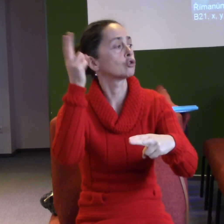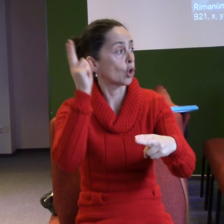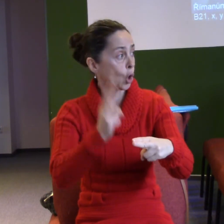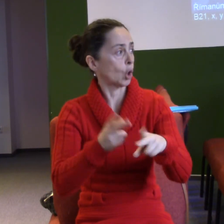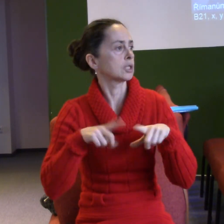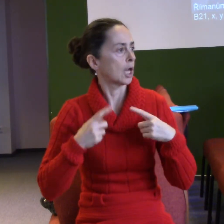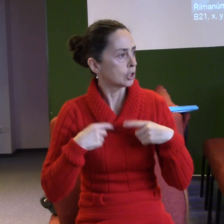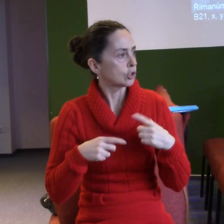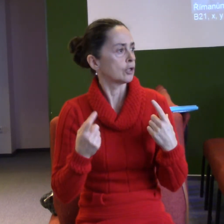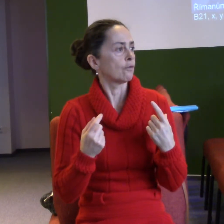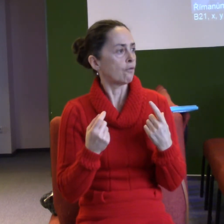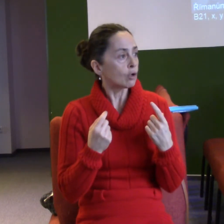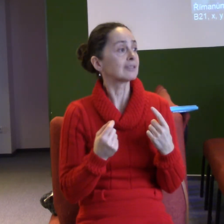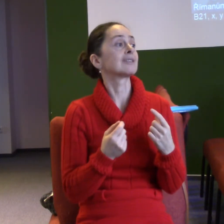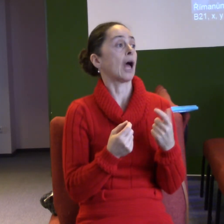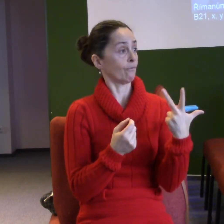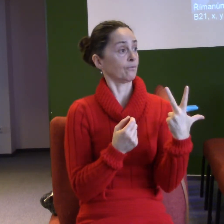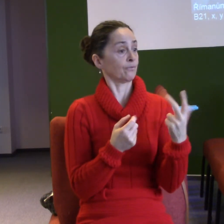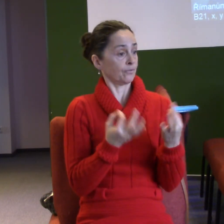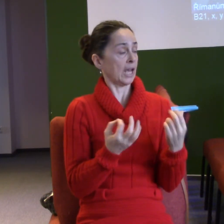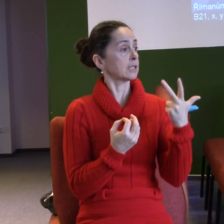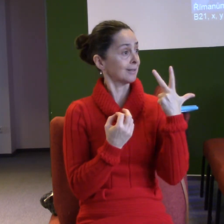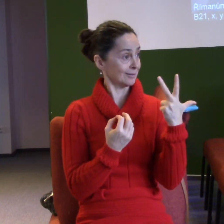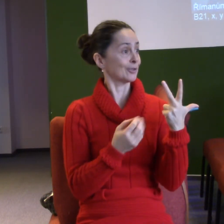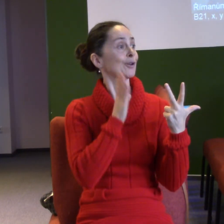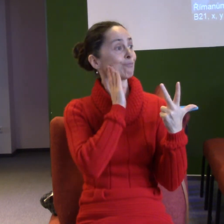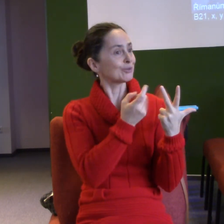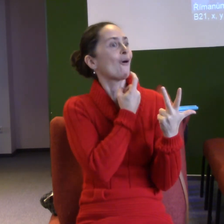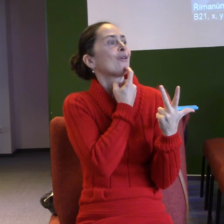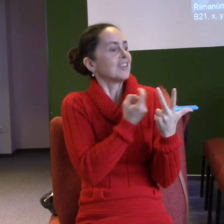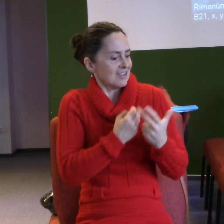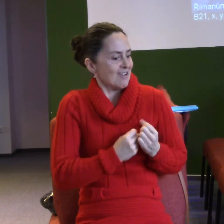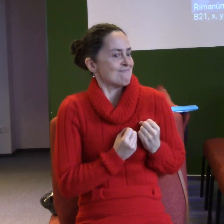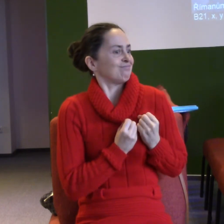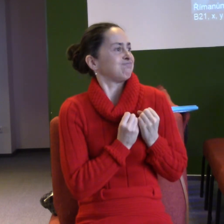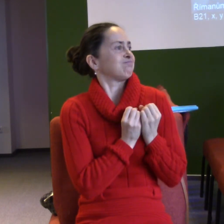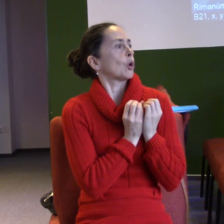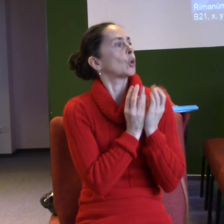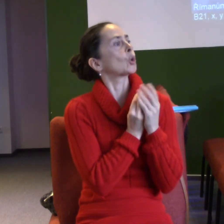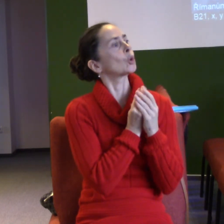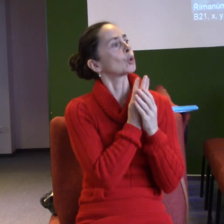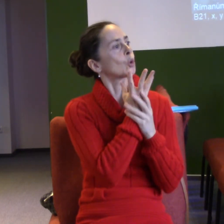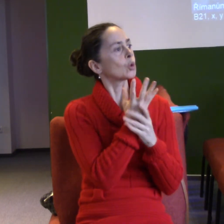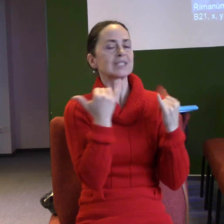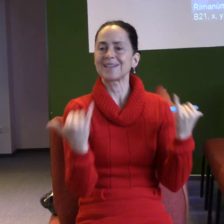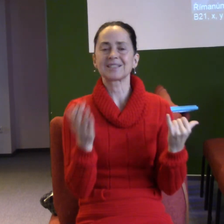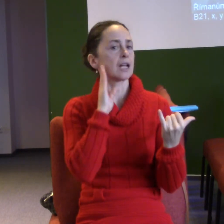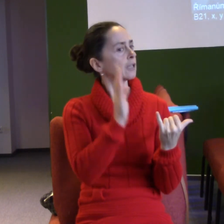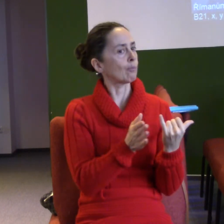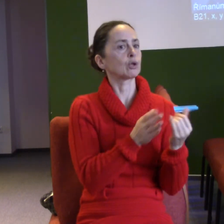budou snažit prodrat naším životem a ovlivnit všechno, co děláme. A my nebudeme dneska mluvit ani o správnosti, ani o pokoji,